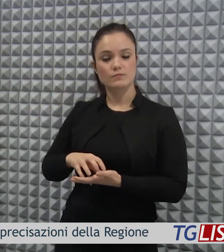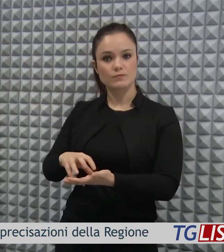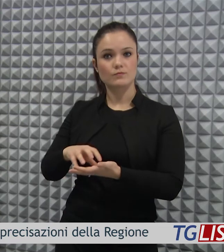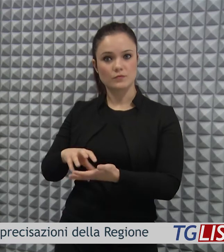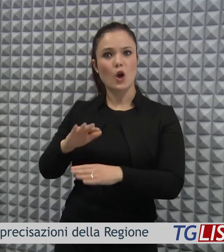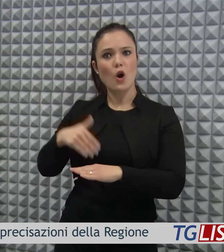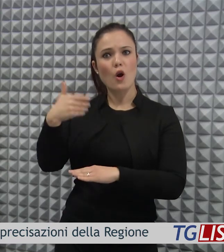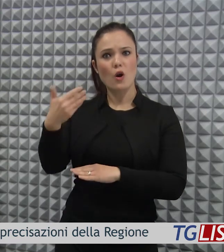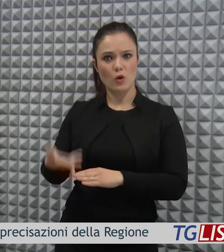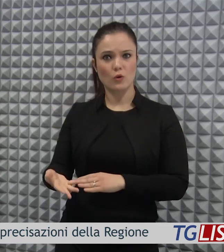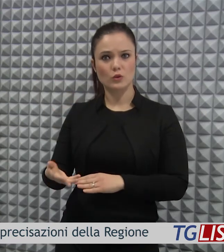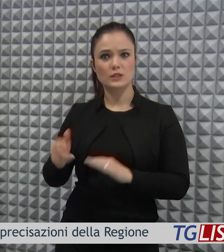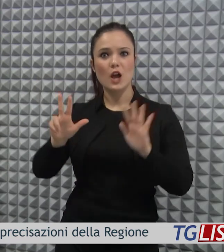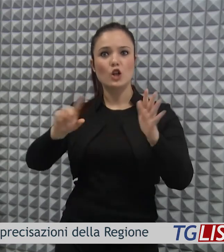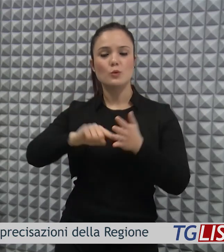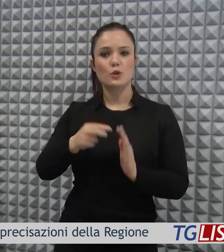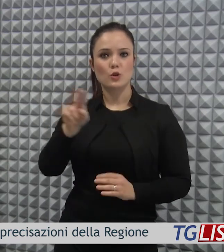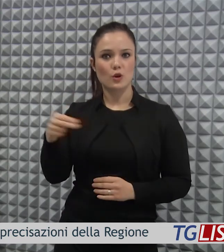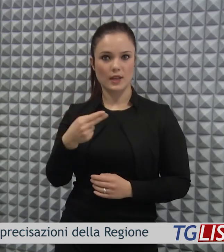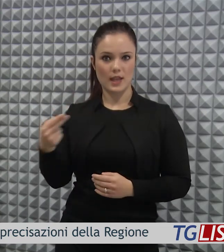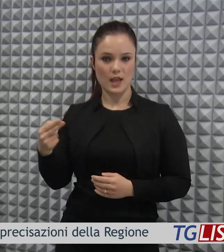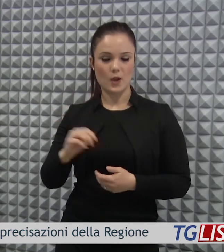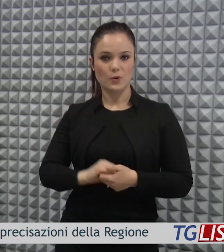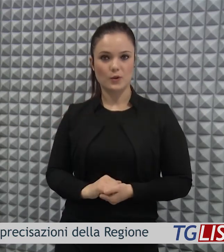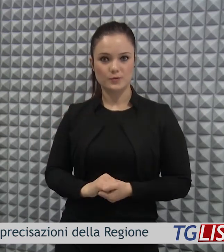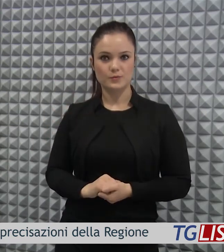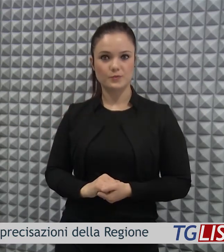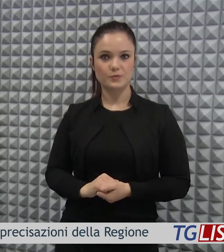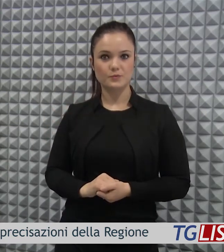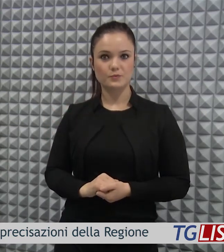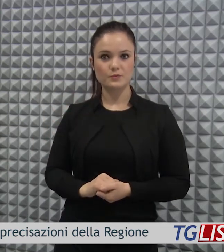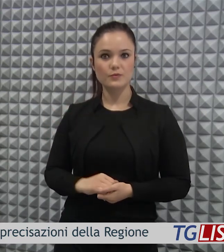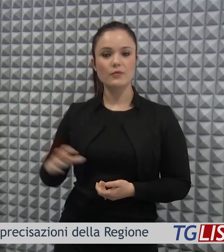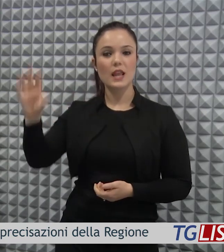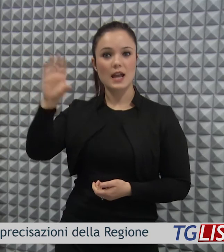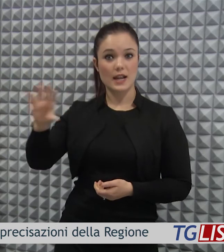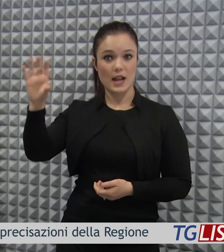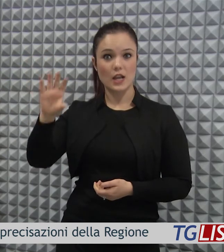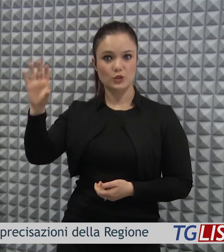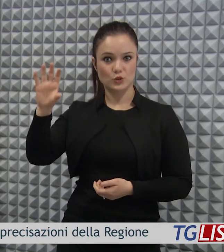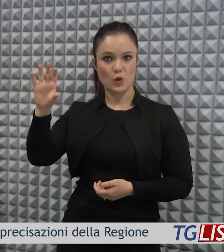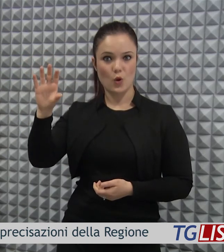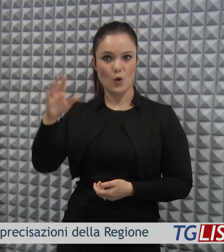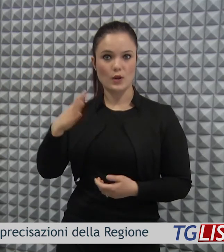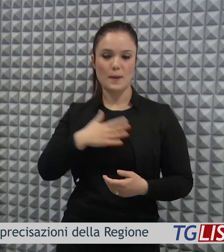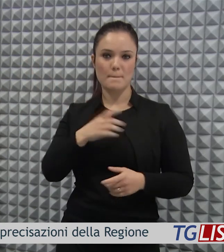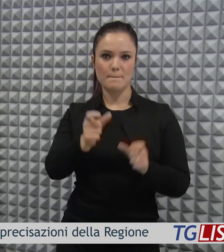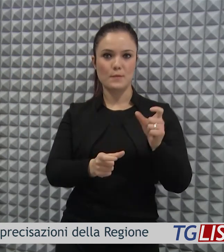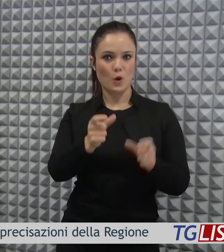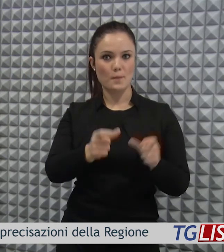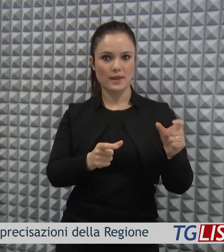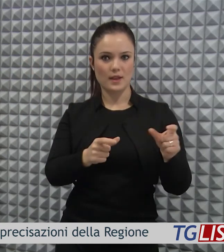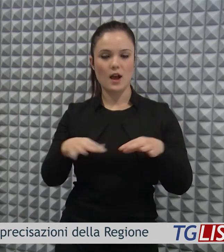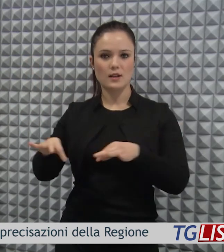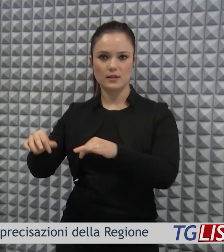regione sono di oltre 8 milioni di euro. La regione ha restituito